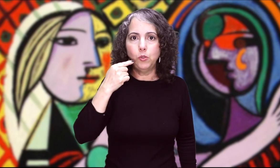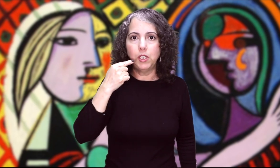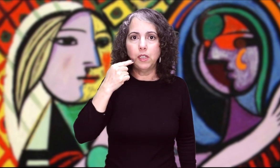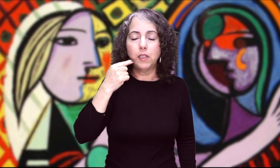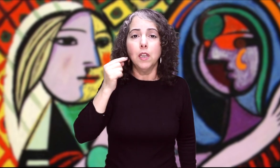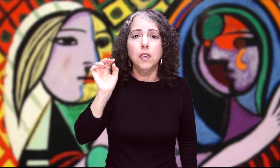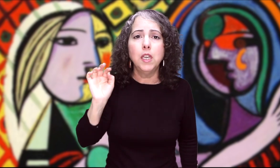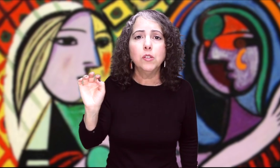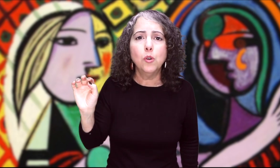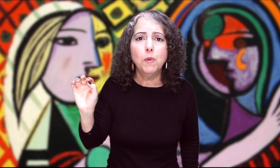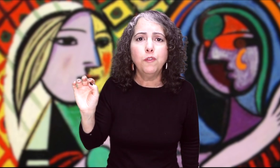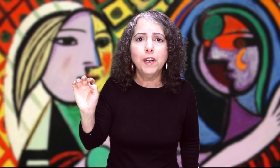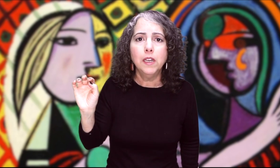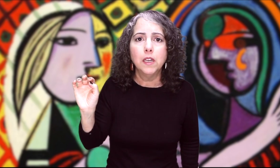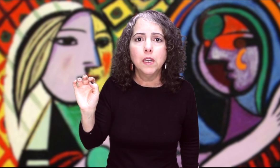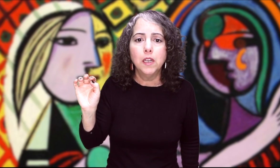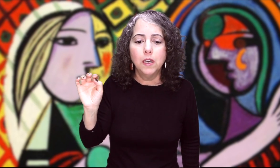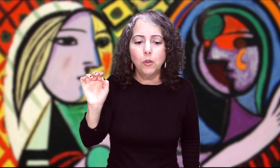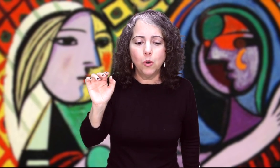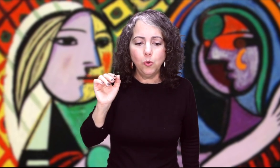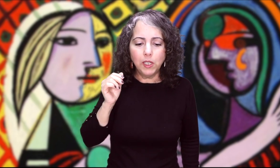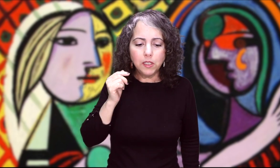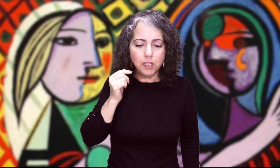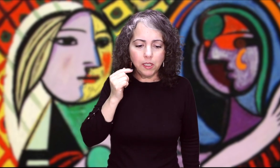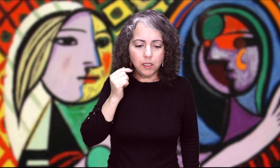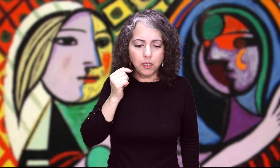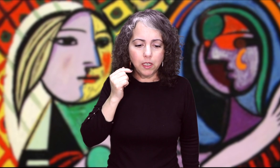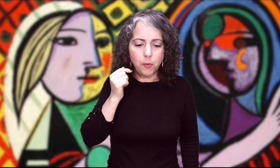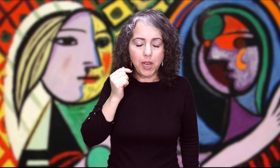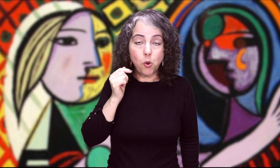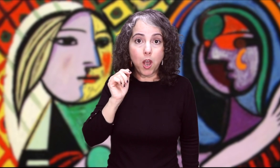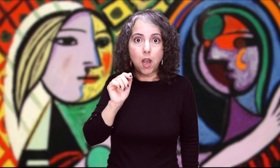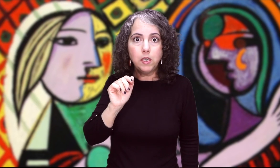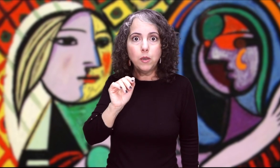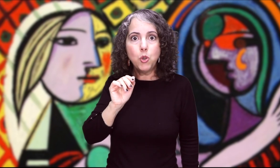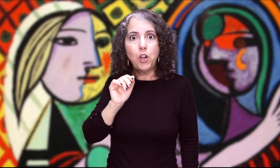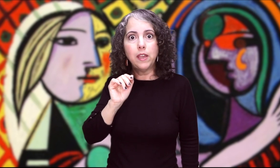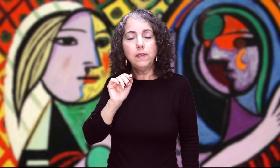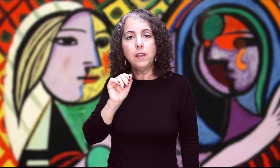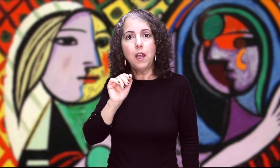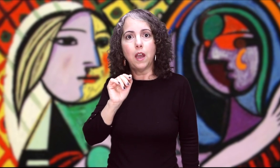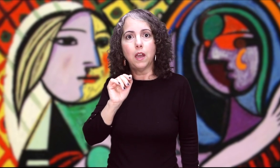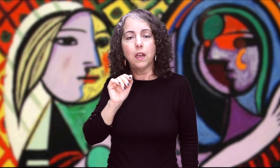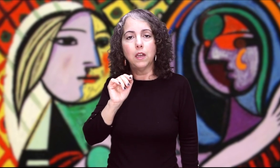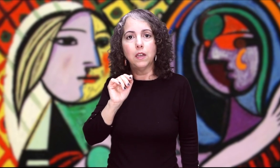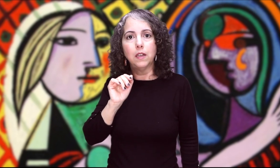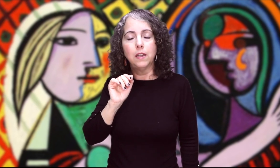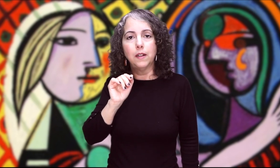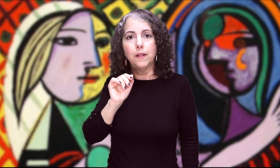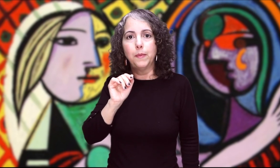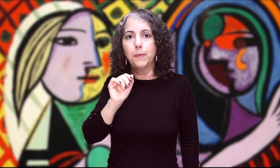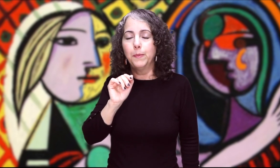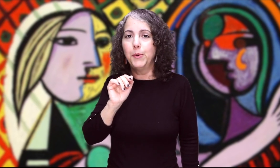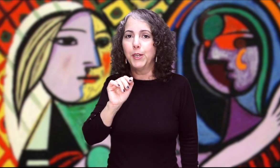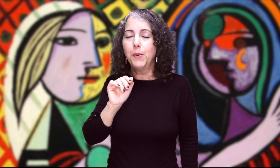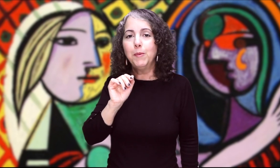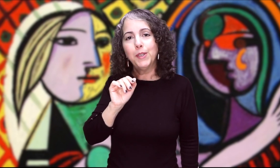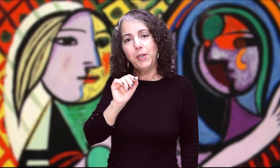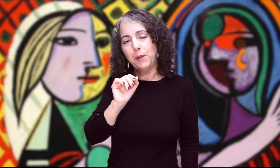un diente ¿Y eso cómo fue? Con un accidente de caballo ¡Ay, qué violenta! Bueno, vamos a ver qué